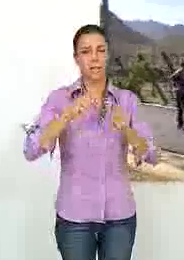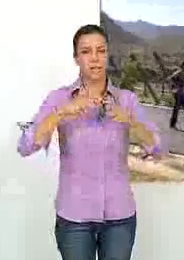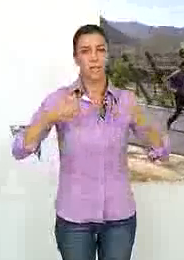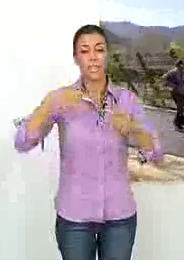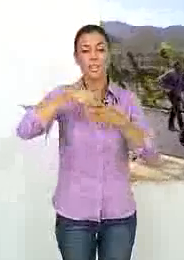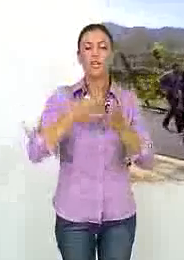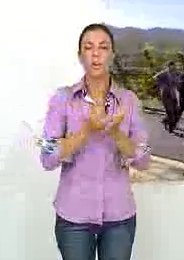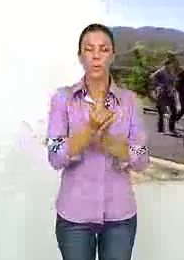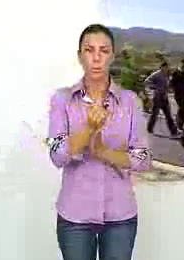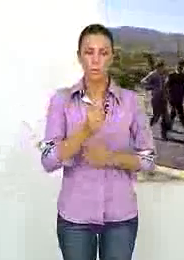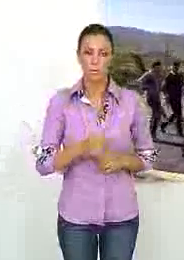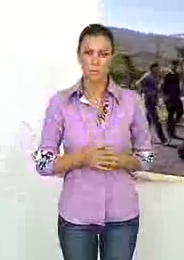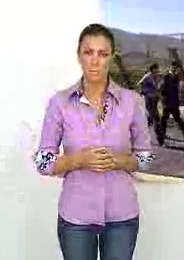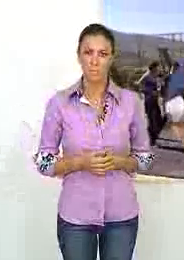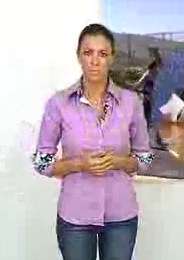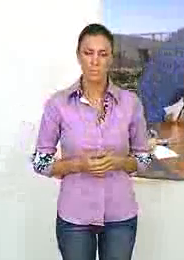agricultura.